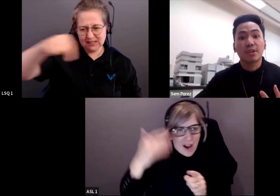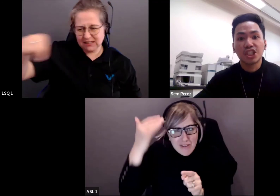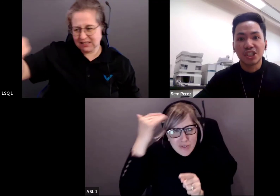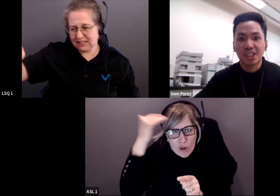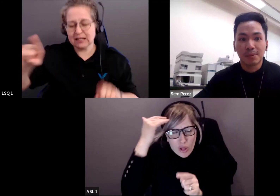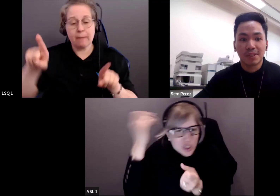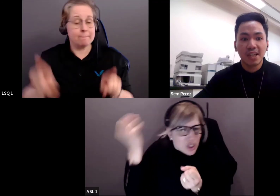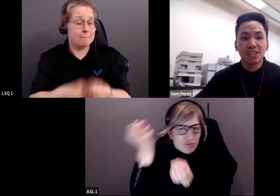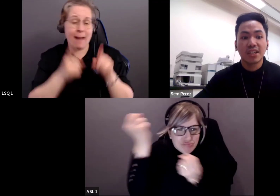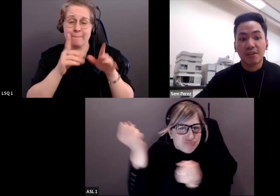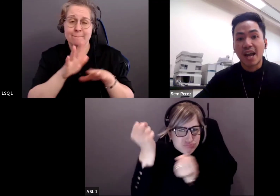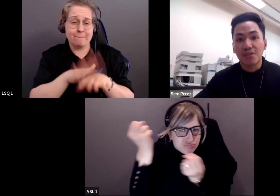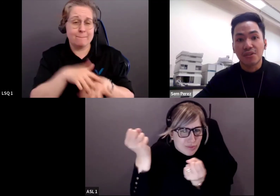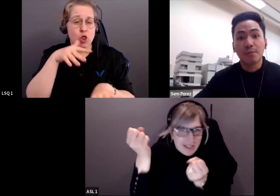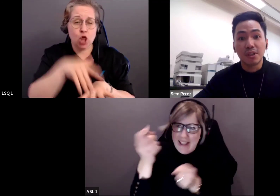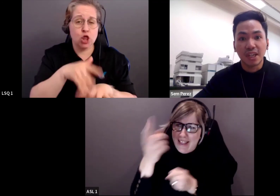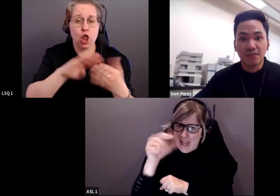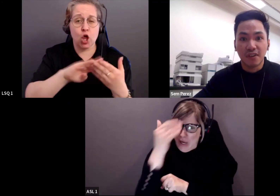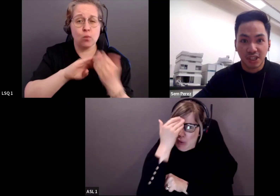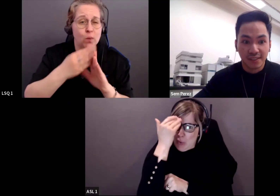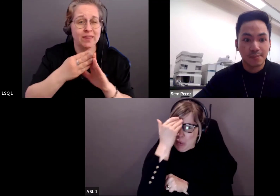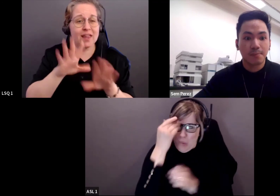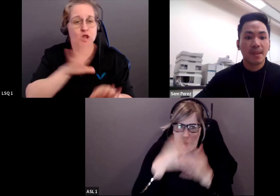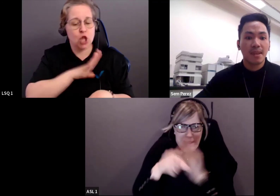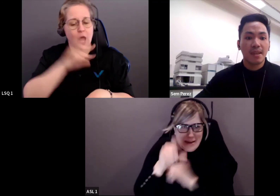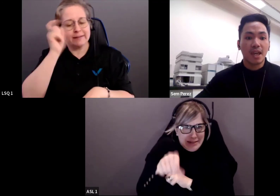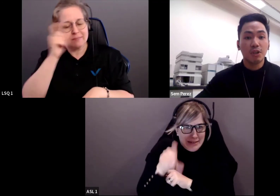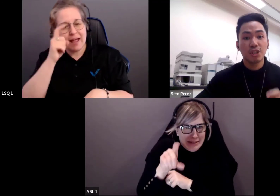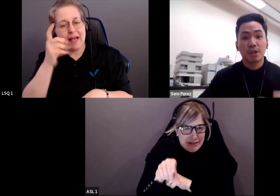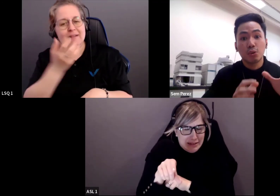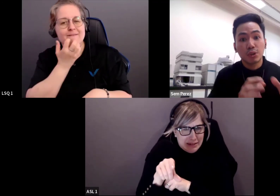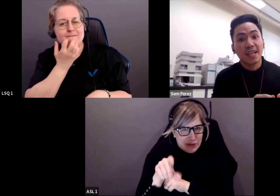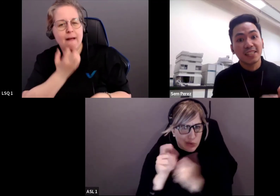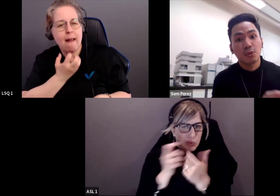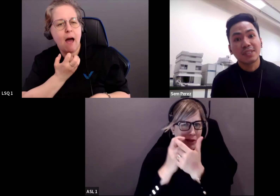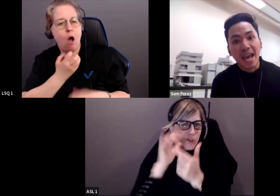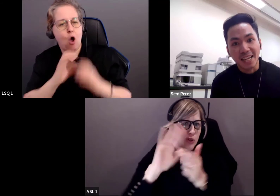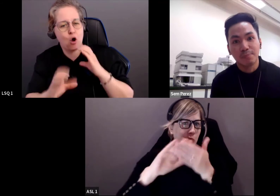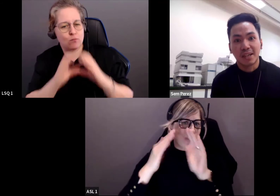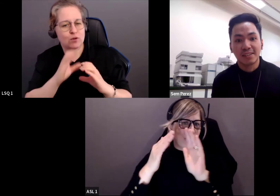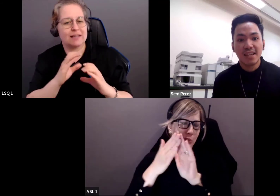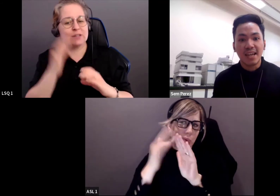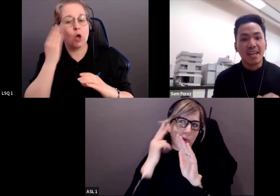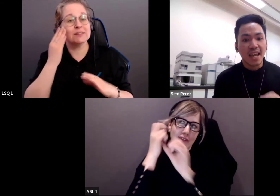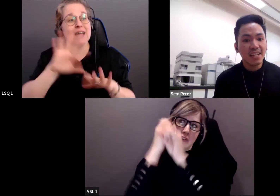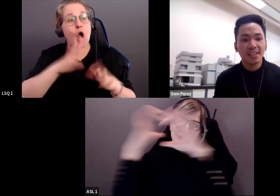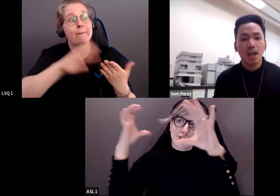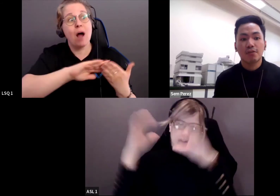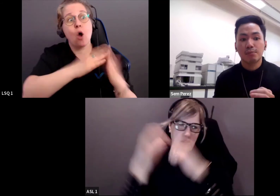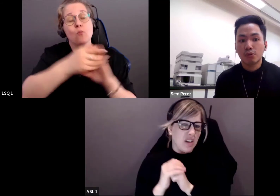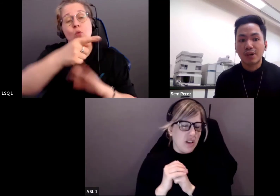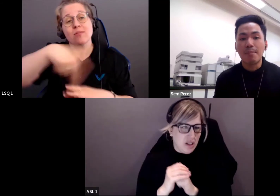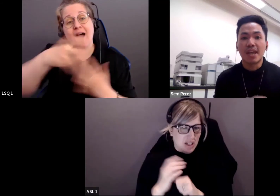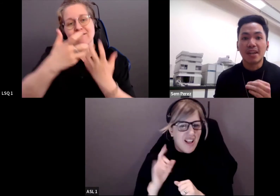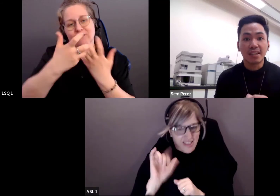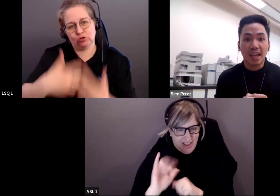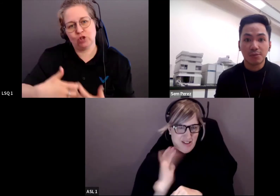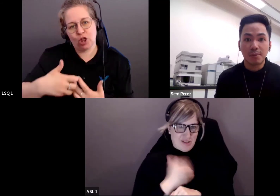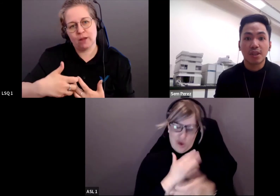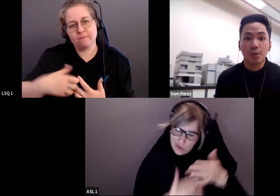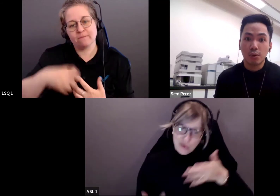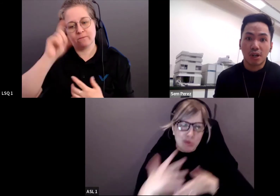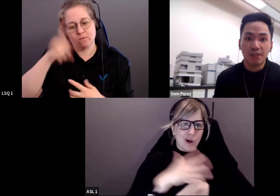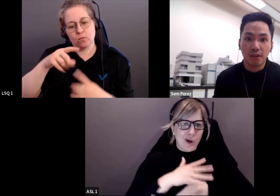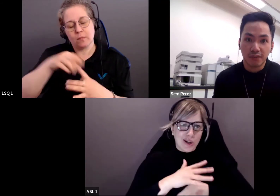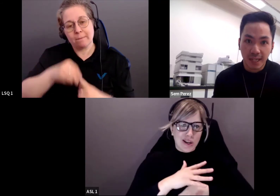autochtones, ont déjà les connaissances, les valeurs et les relations pour réaliser leur vision communautaire et nous devons donner la priorité à ces aspects